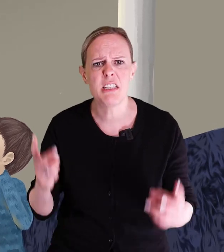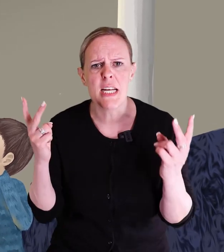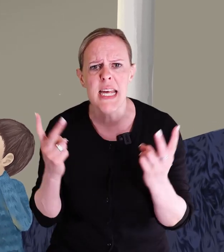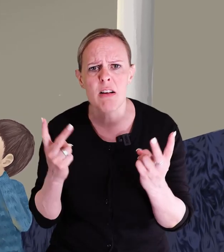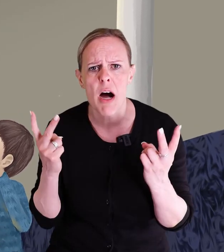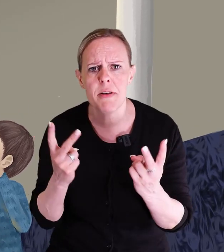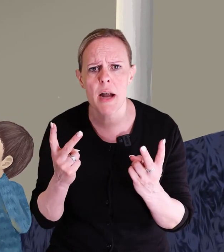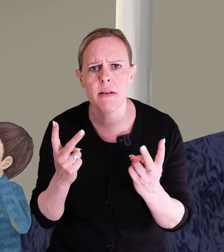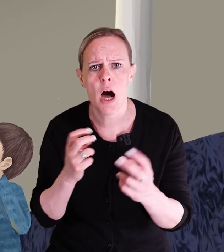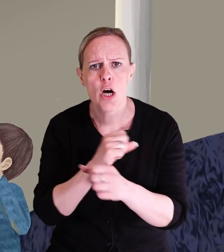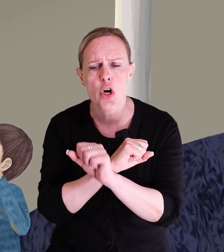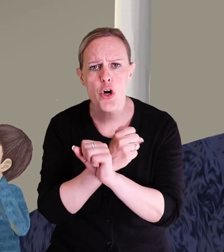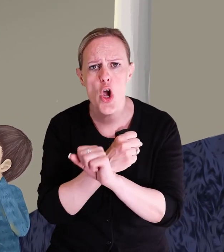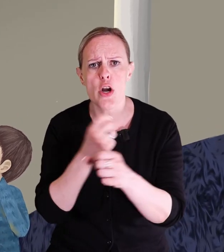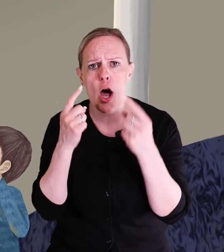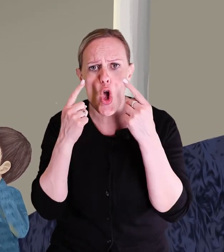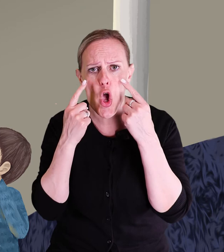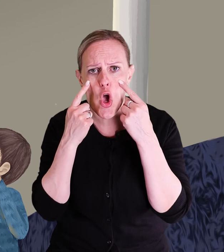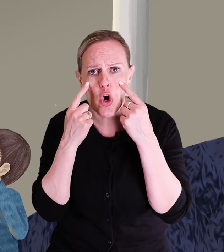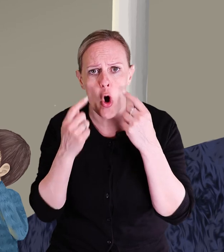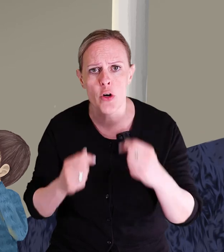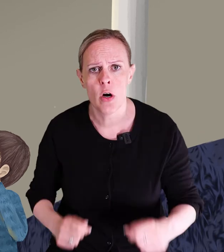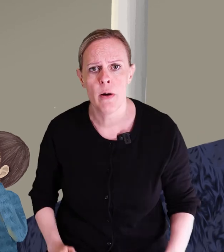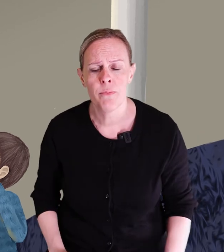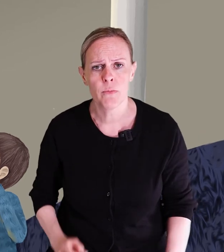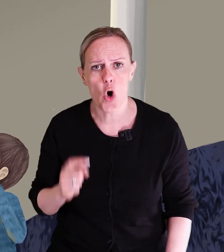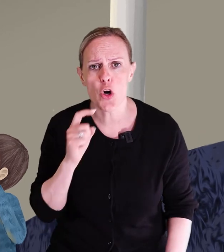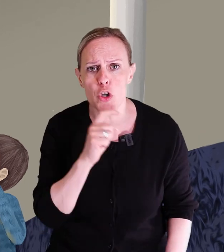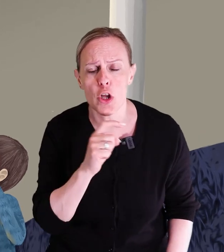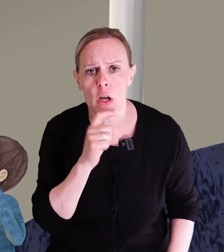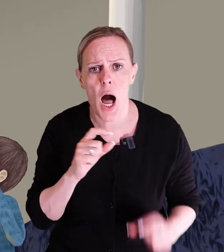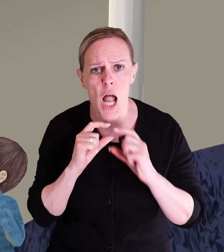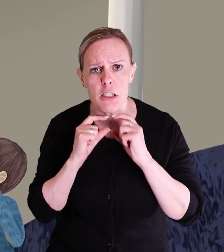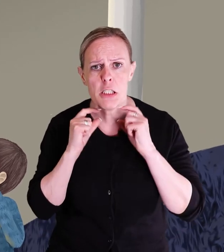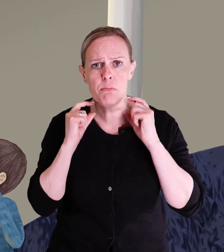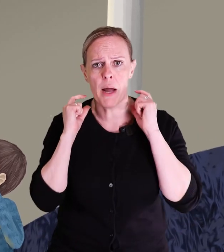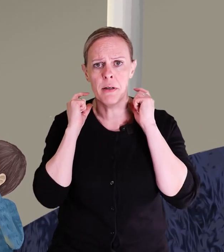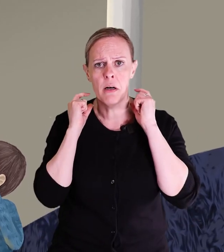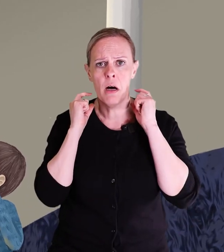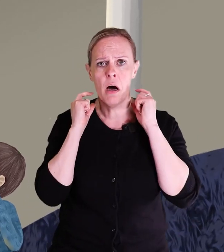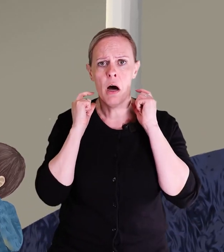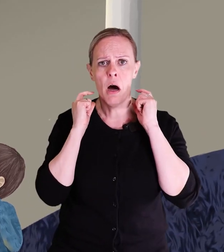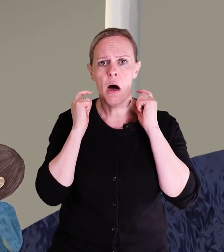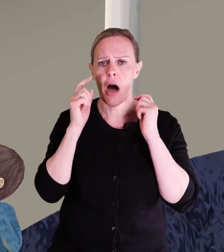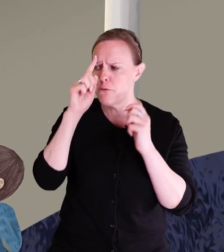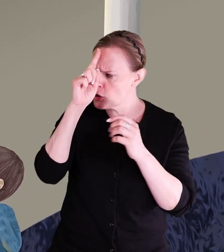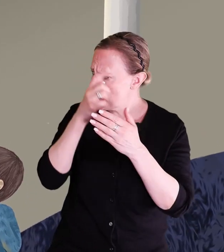likadana gröna ögon. Och rött halsband. Han förstår